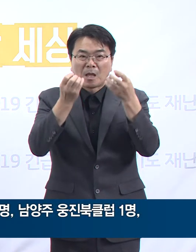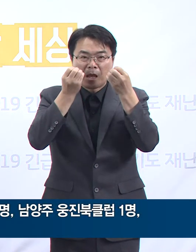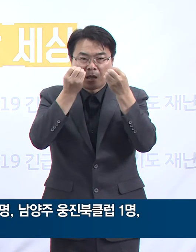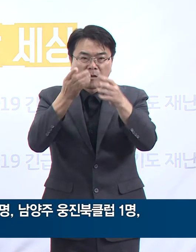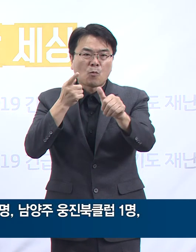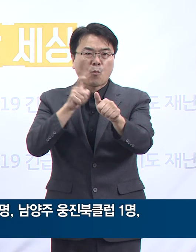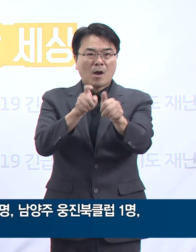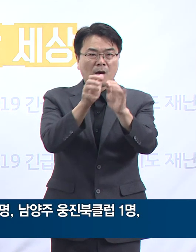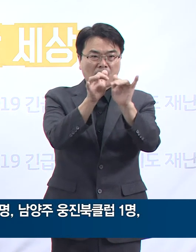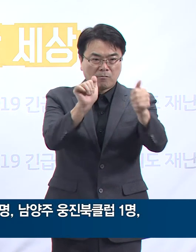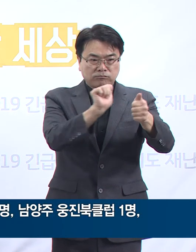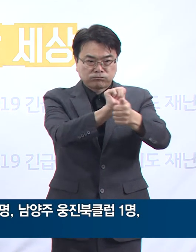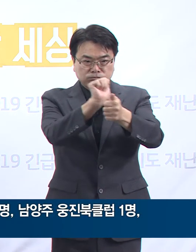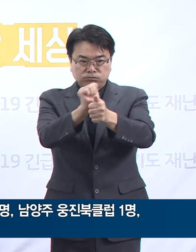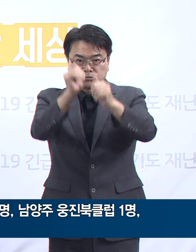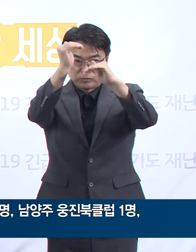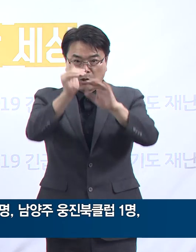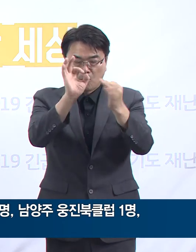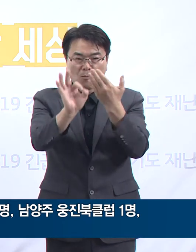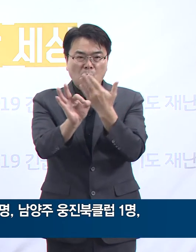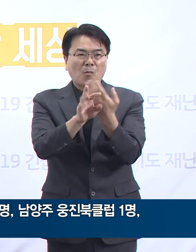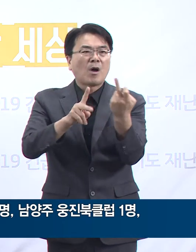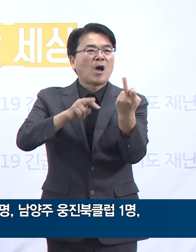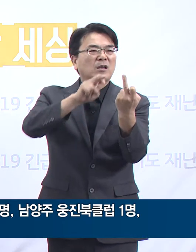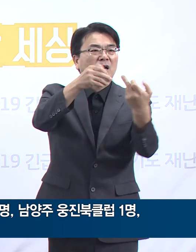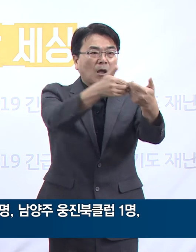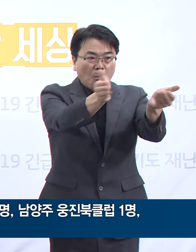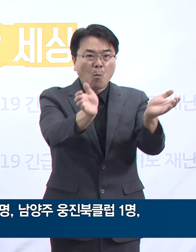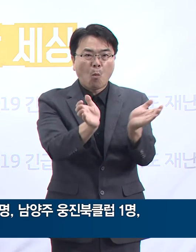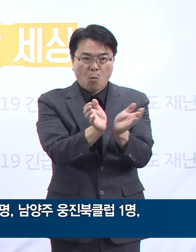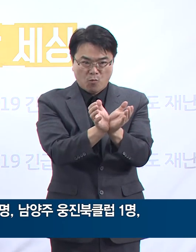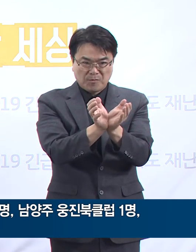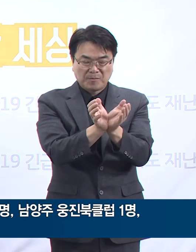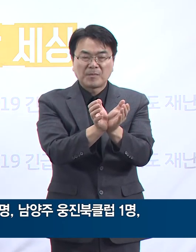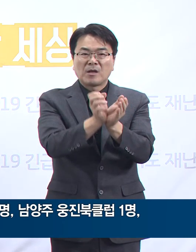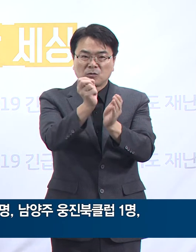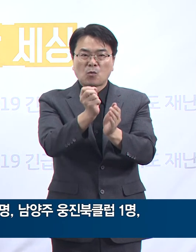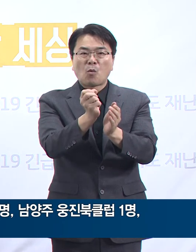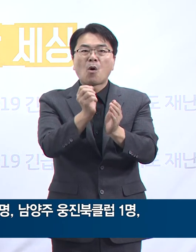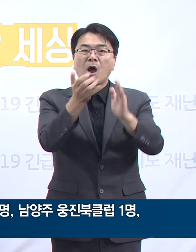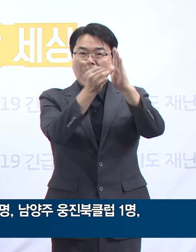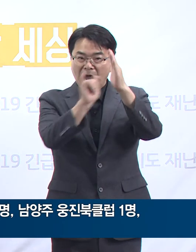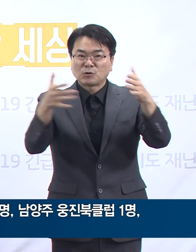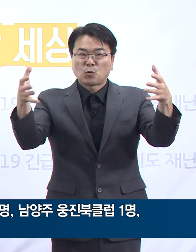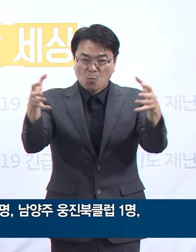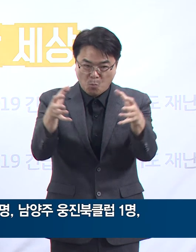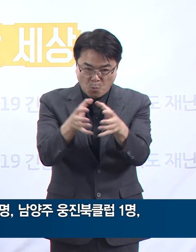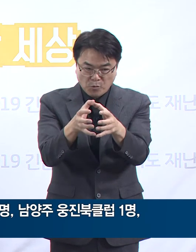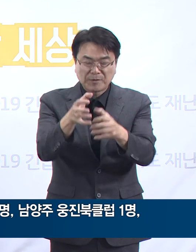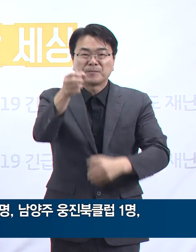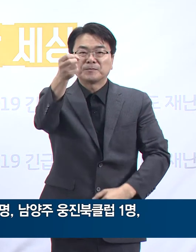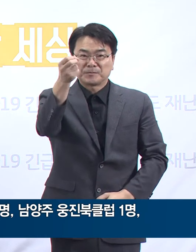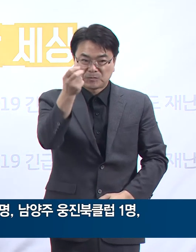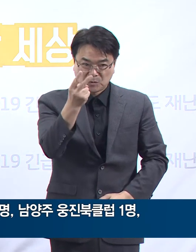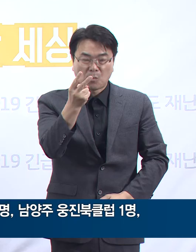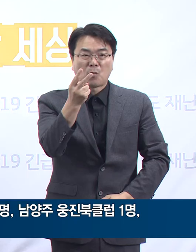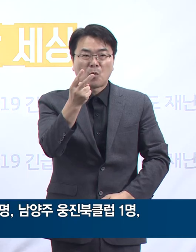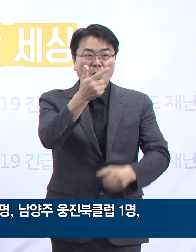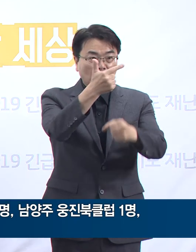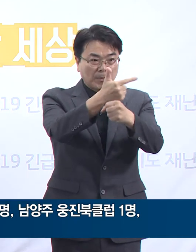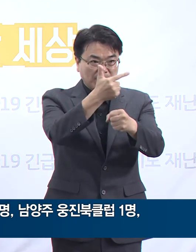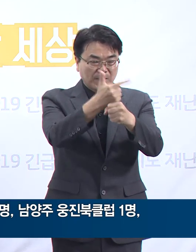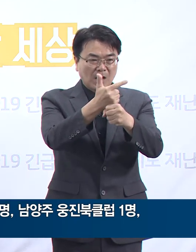경로를 보면 온라인 산악회 카페 모임 관련된 3명, 부천 가족 모임 관련된 1명, 남양주